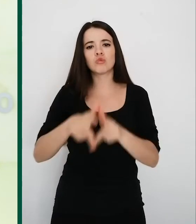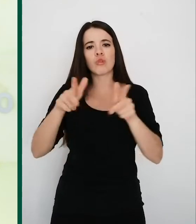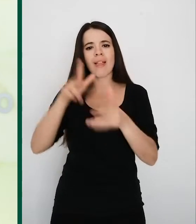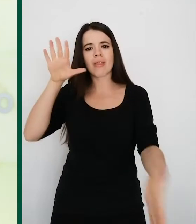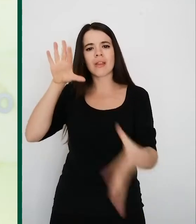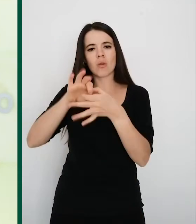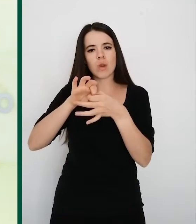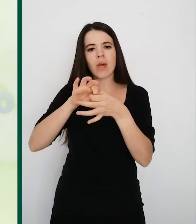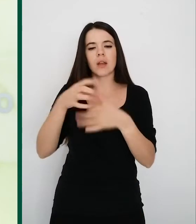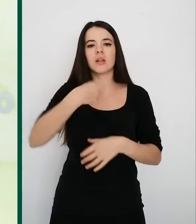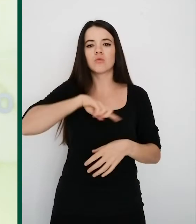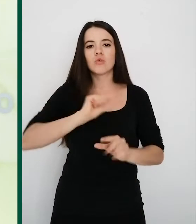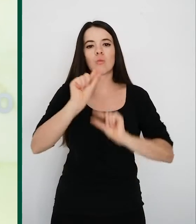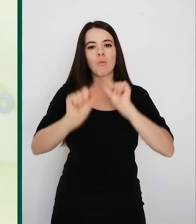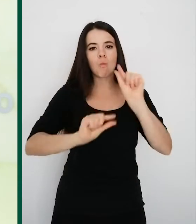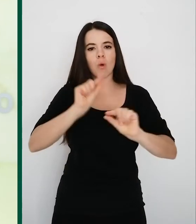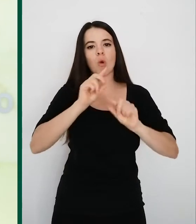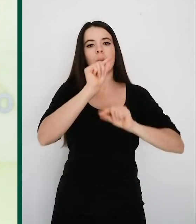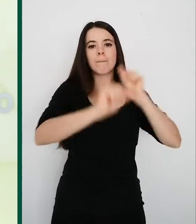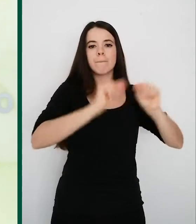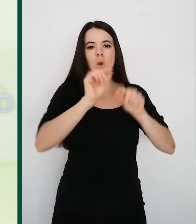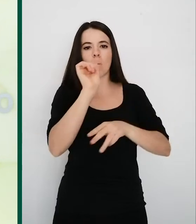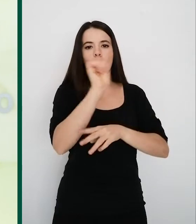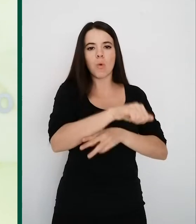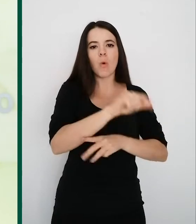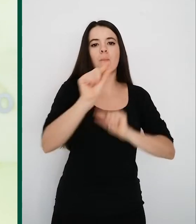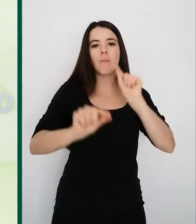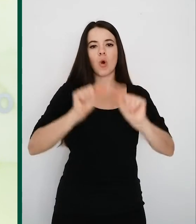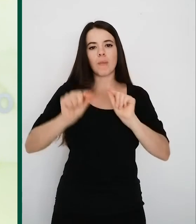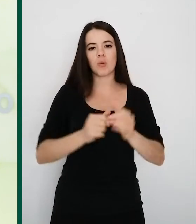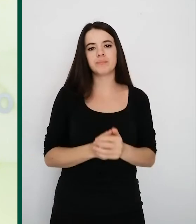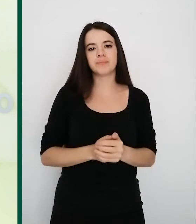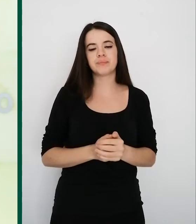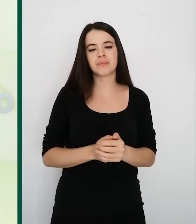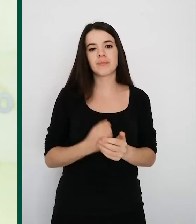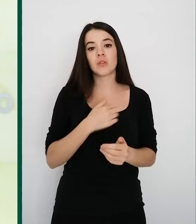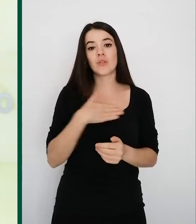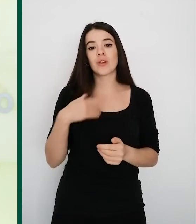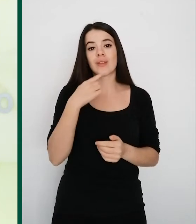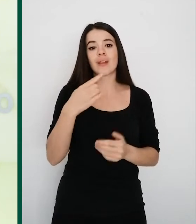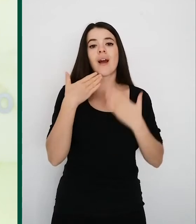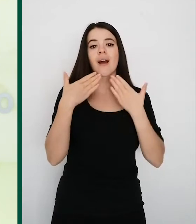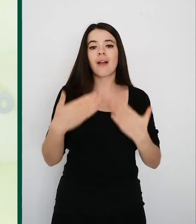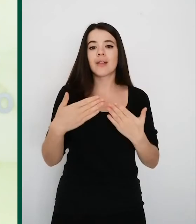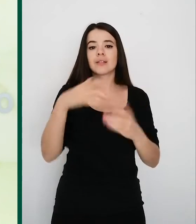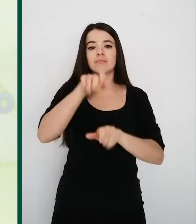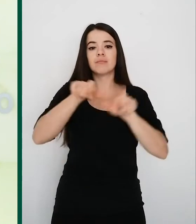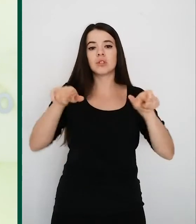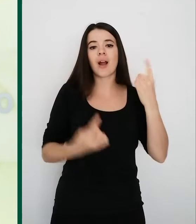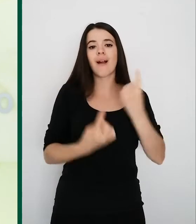a poco afortunadamente vamos superándolo. Como presidenta de esta región quiero agradecer a todos y cada uno